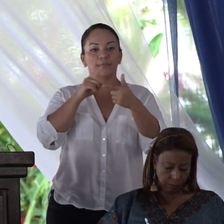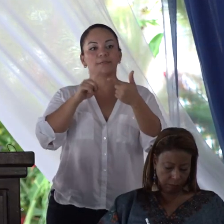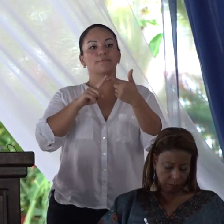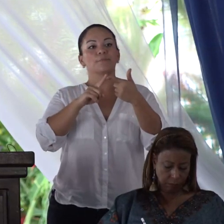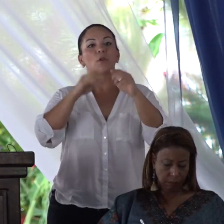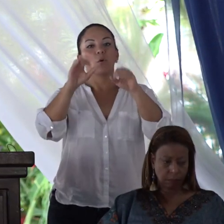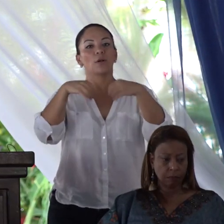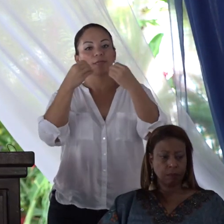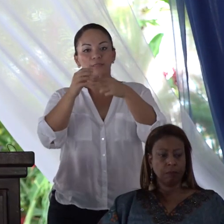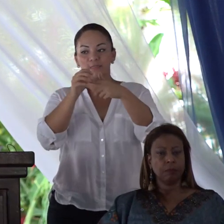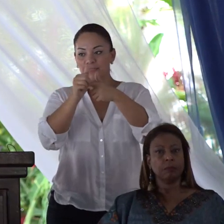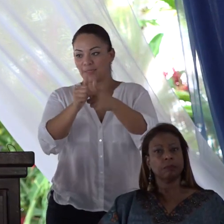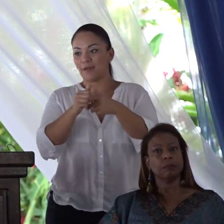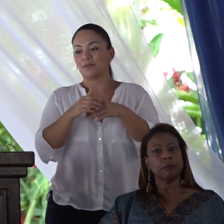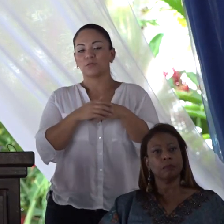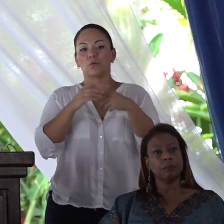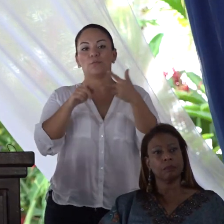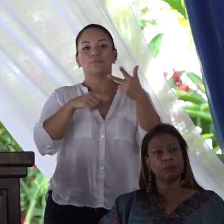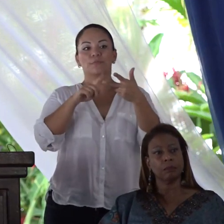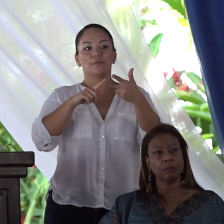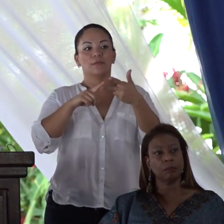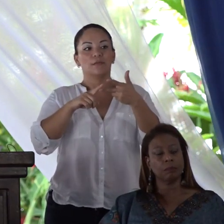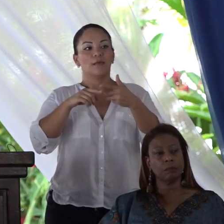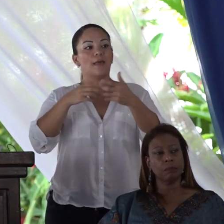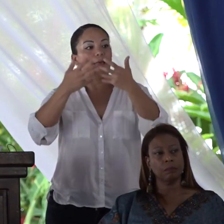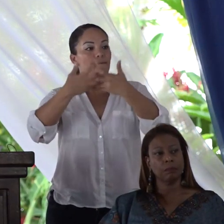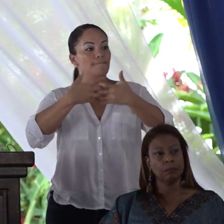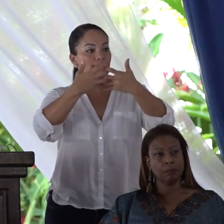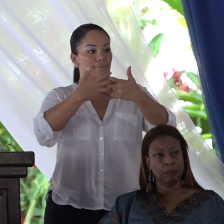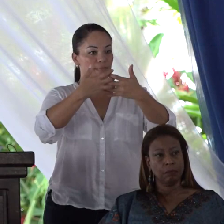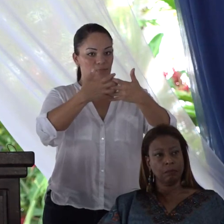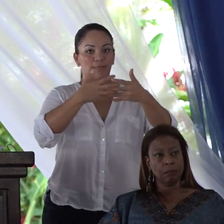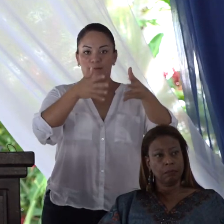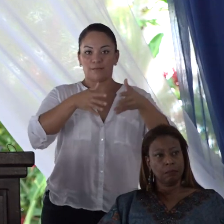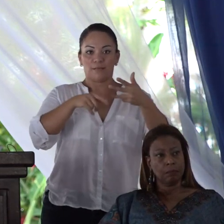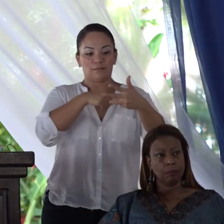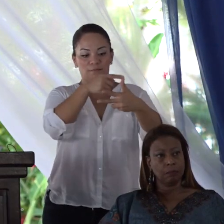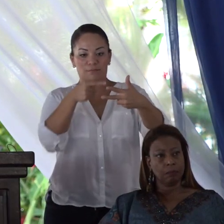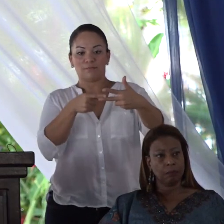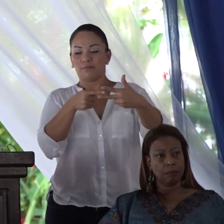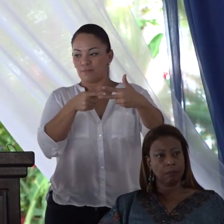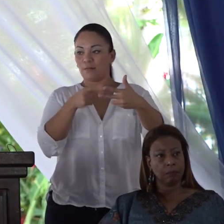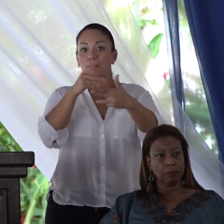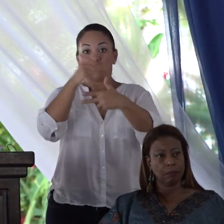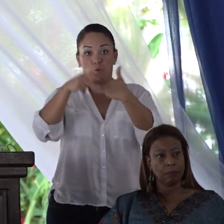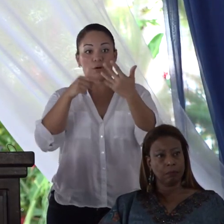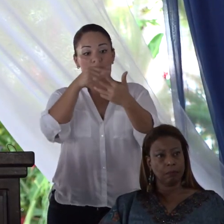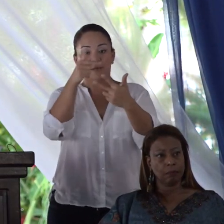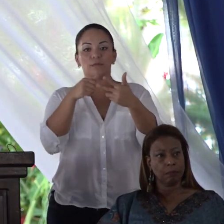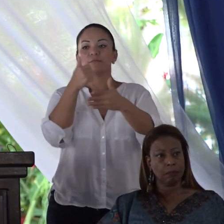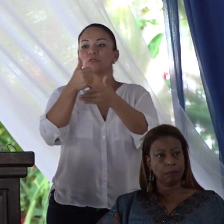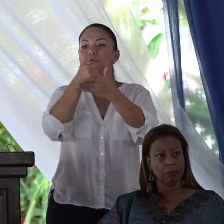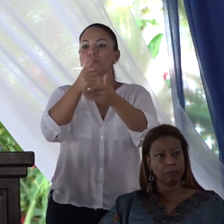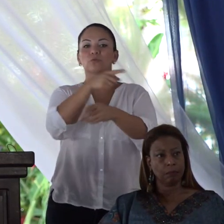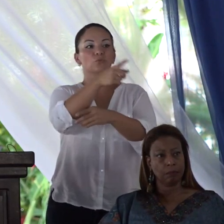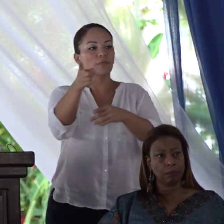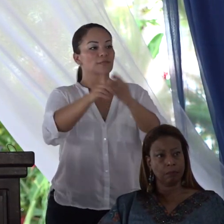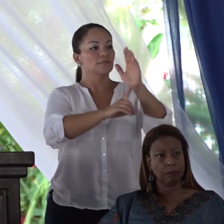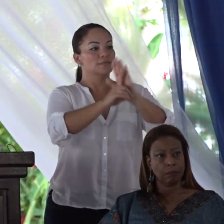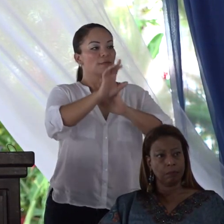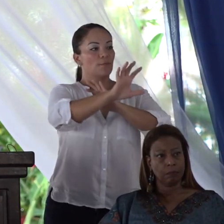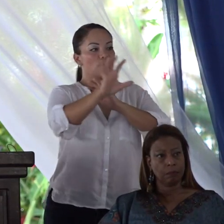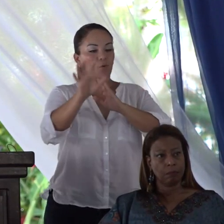Organización Liderazgo y Empresariedad, van a ayudarlas a ustedes a desarrollar sus habilidades